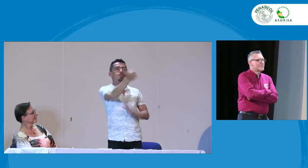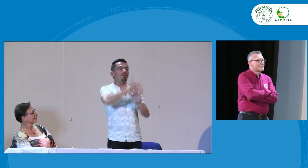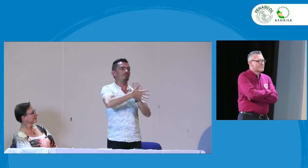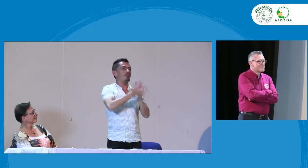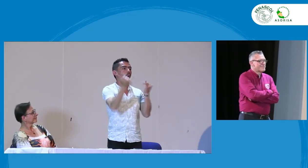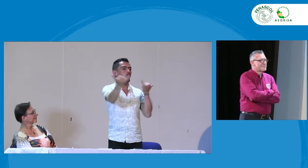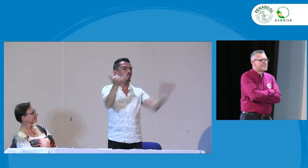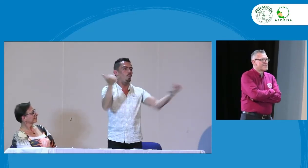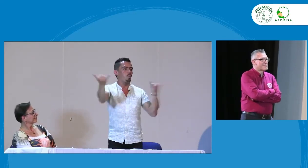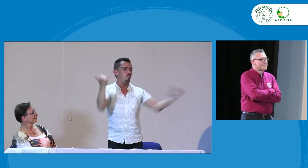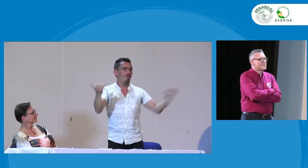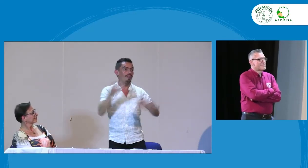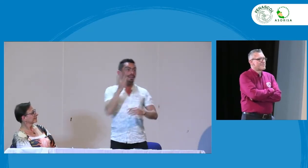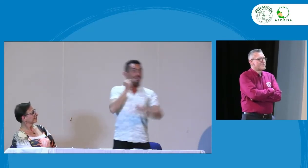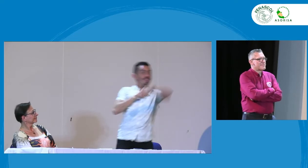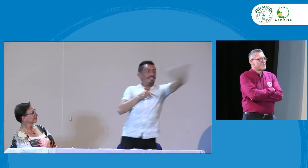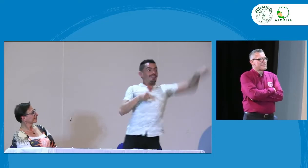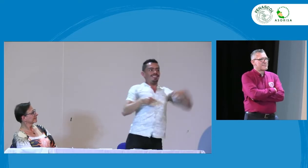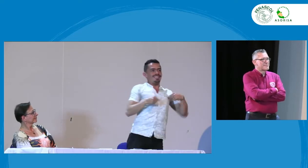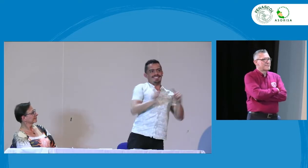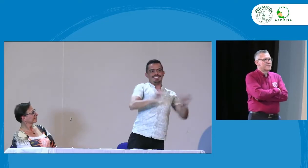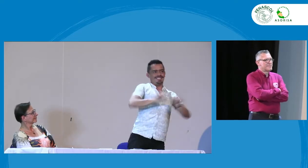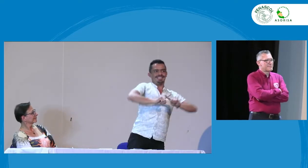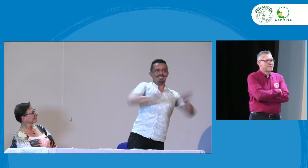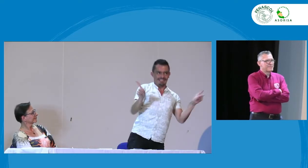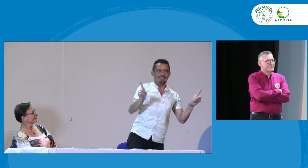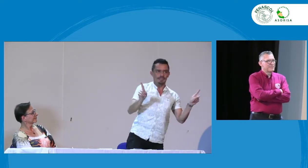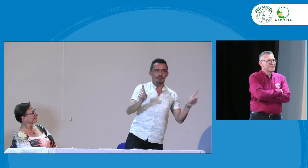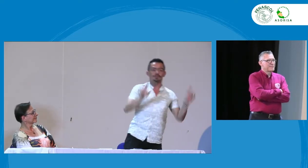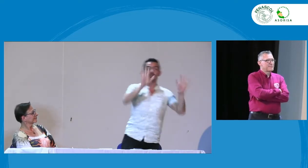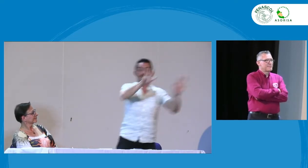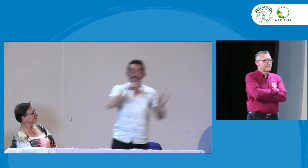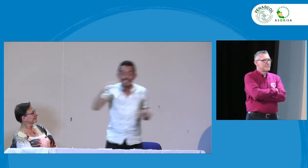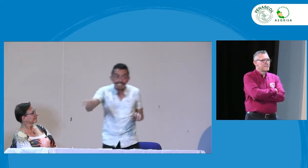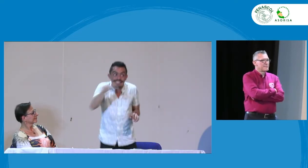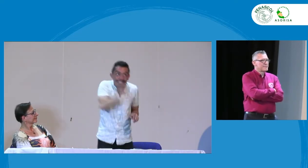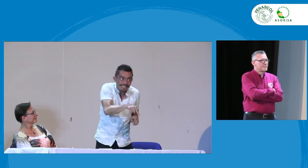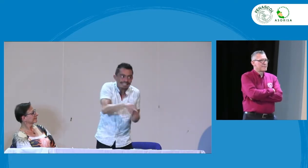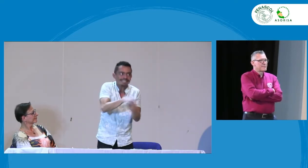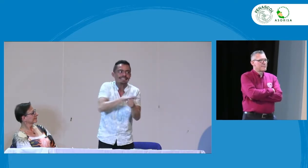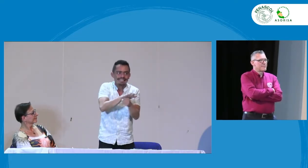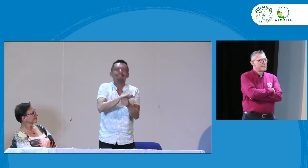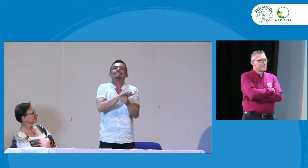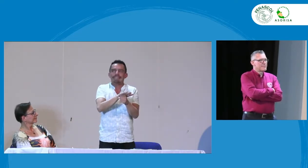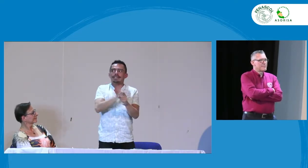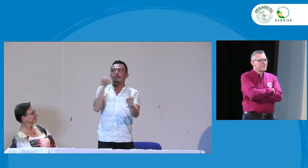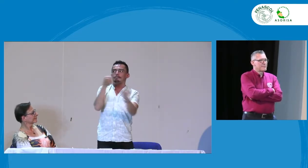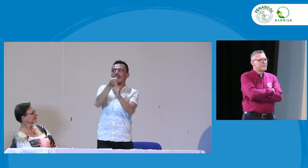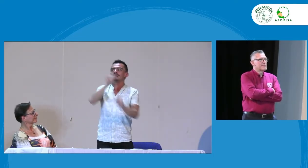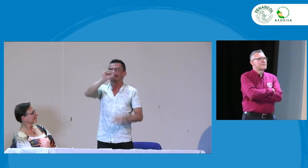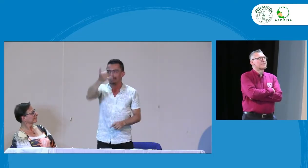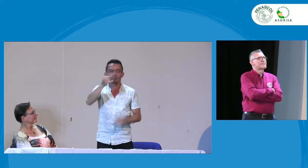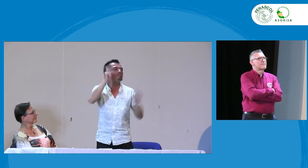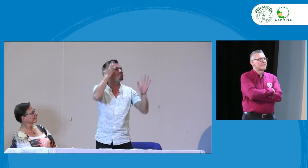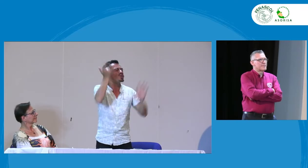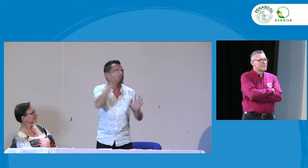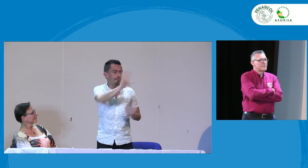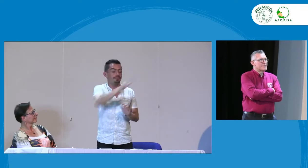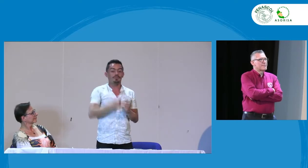y se necesitaban vincular teníamos intérpretes modelos y la experiencia que tenemos es un poco distinta nosotros como docentes